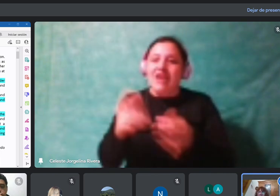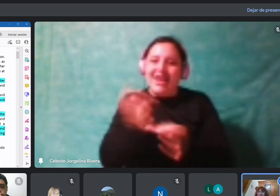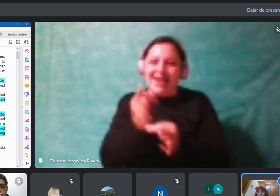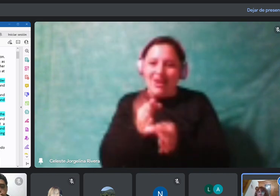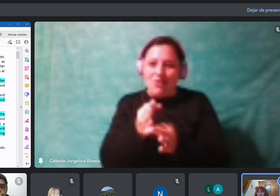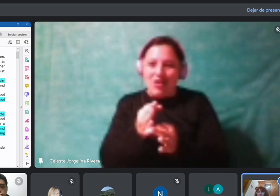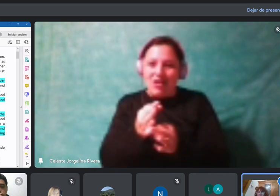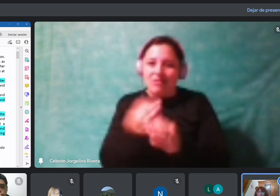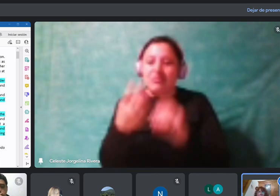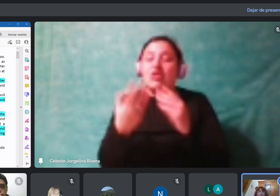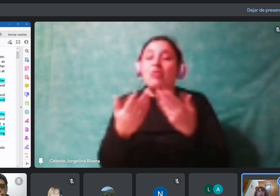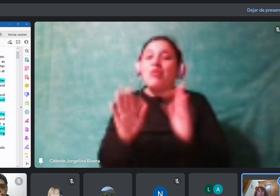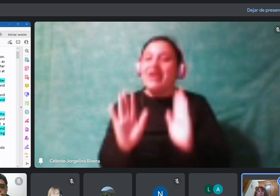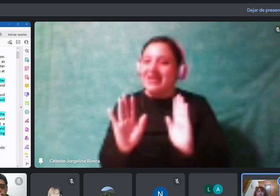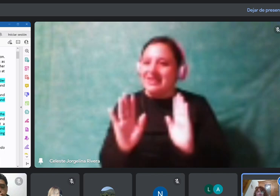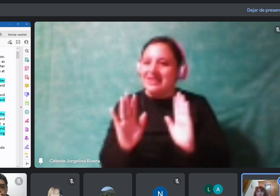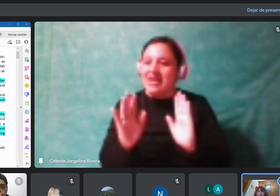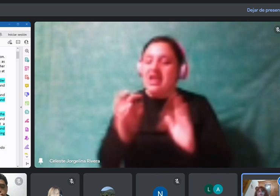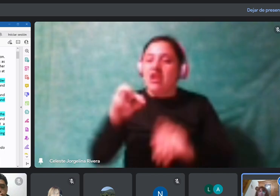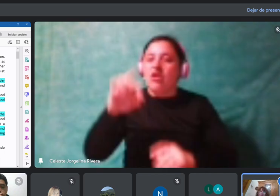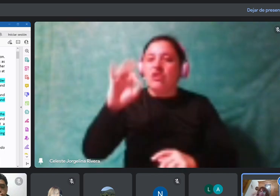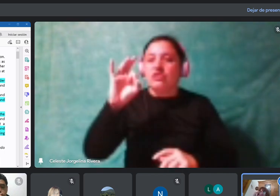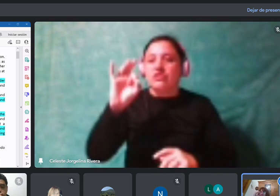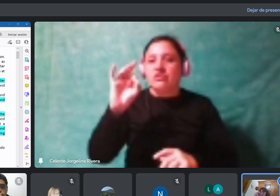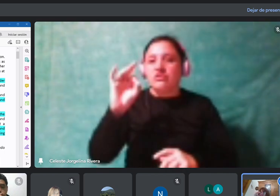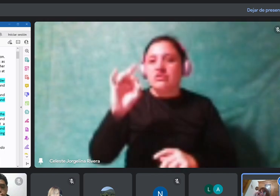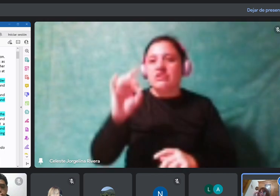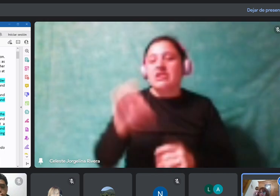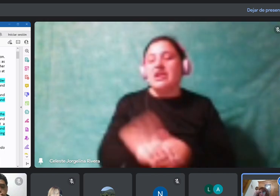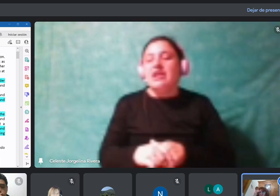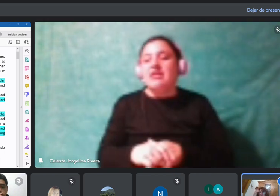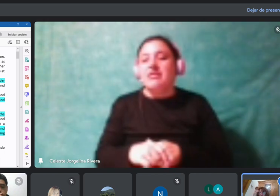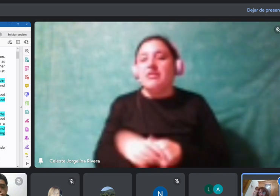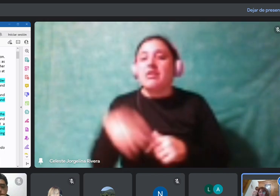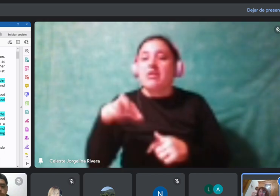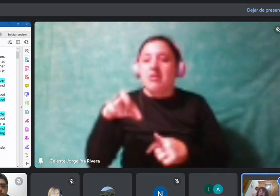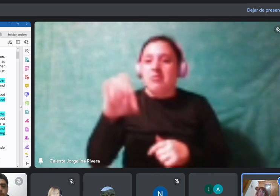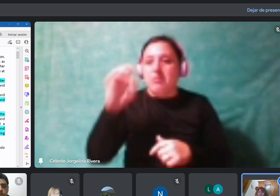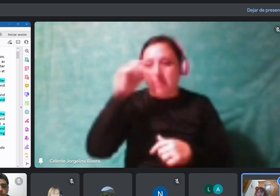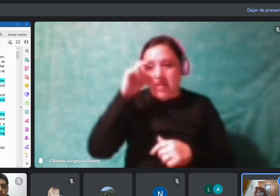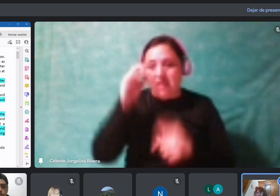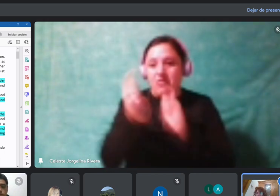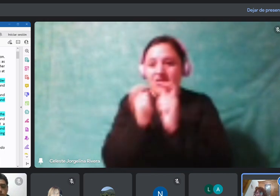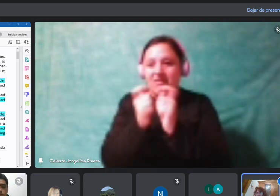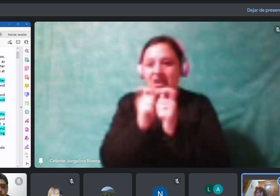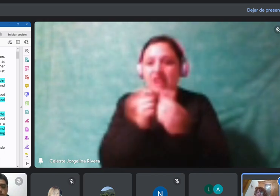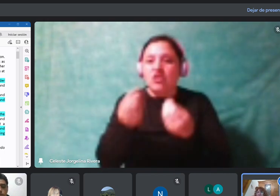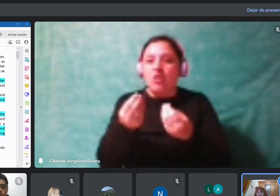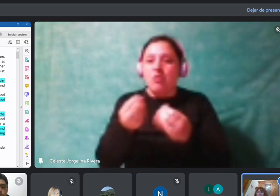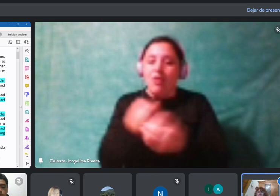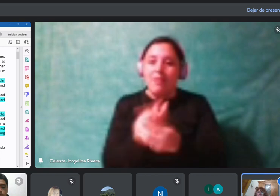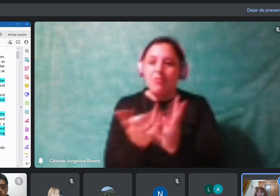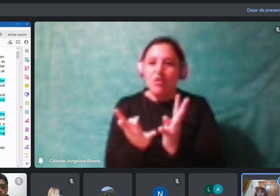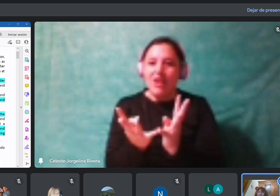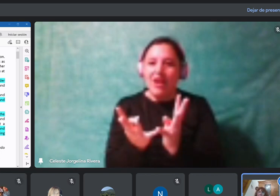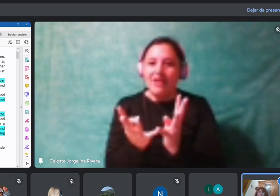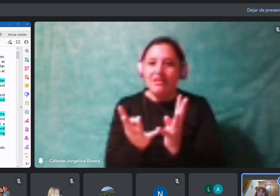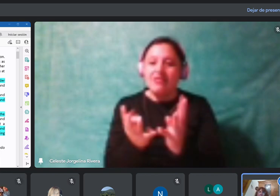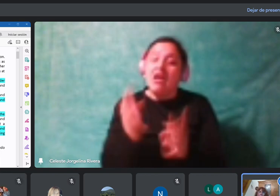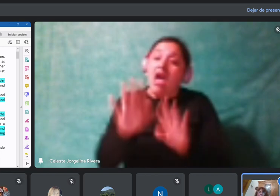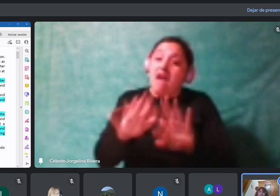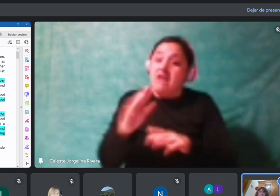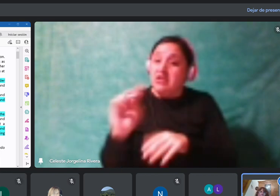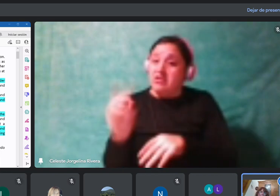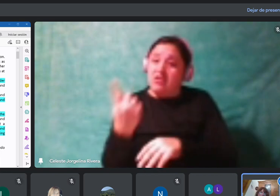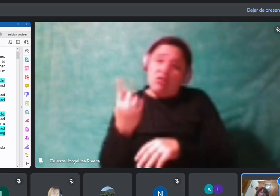están en plural. Por más que después se tradujan en plural, generalmente están en singular. Y siguiendo, que acá decimos, las